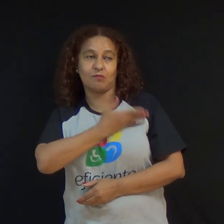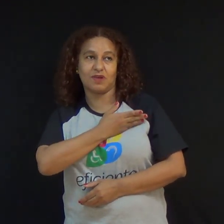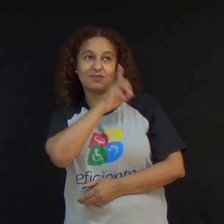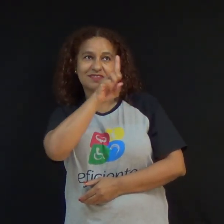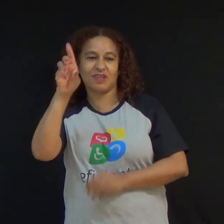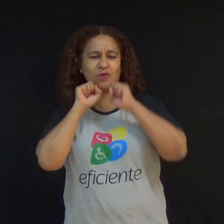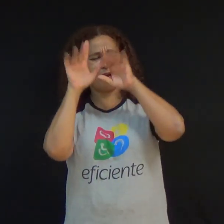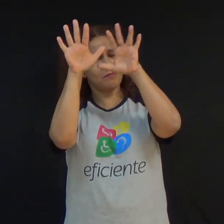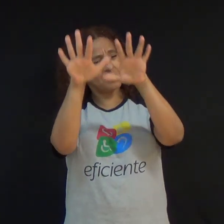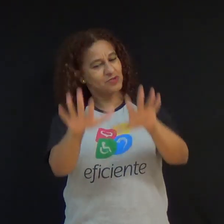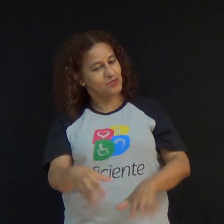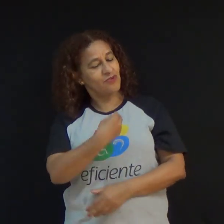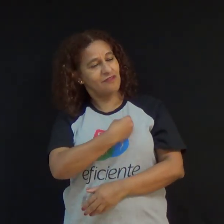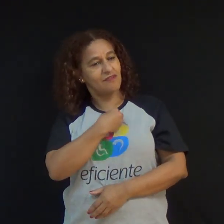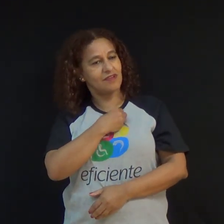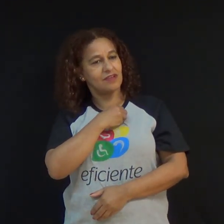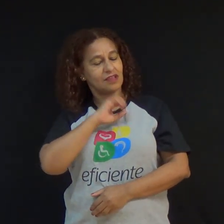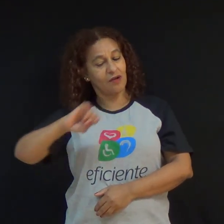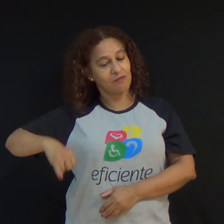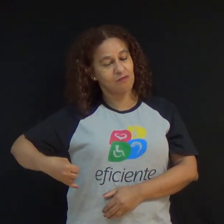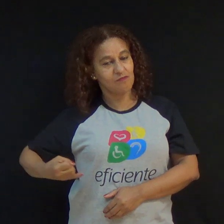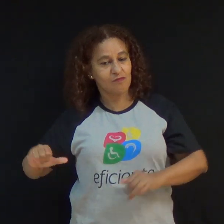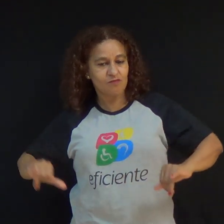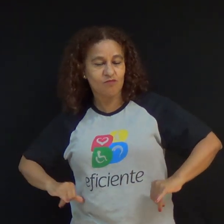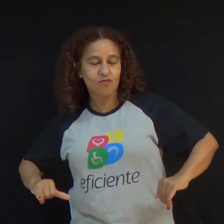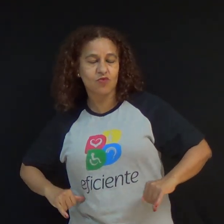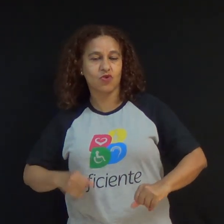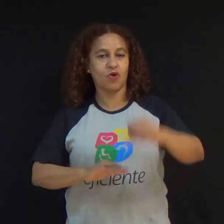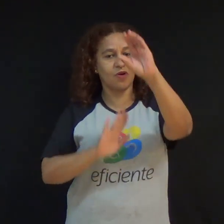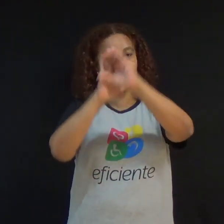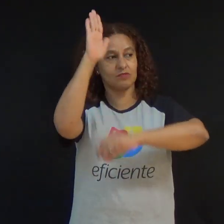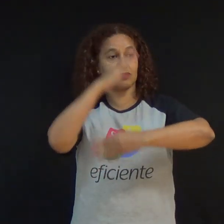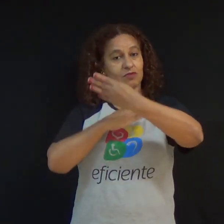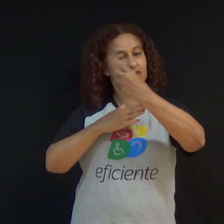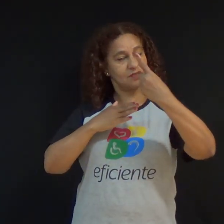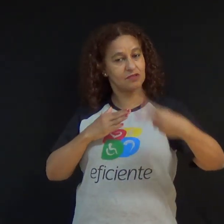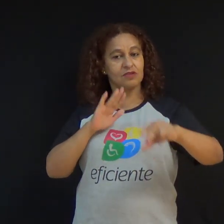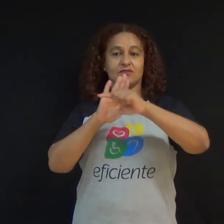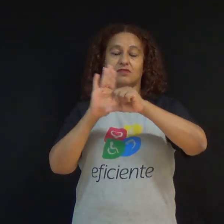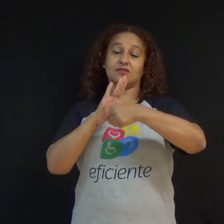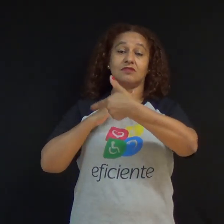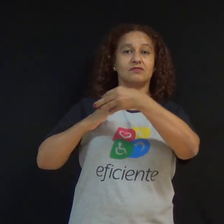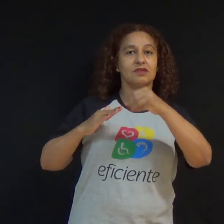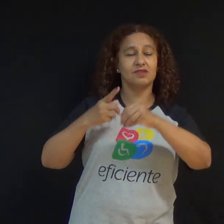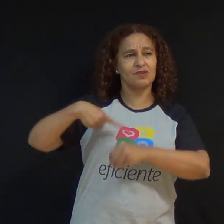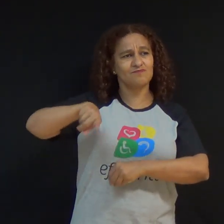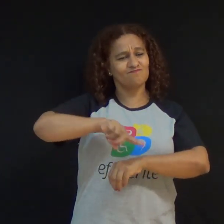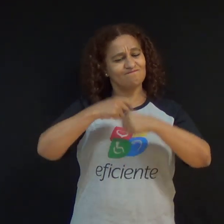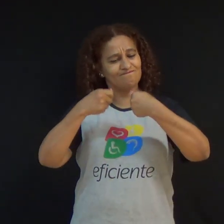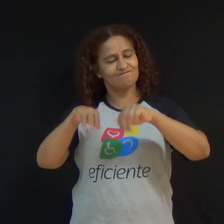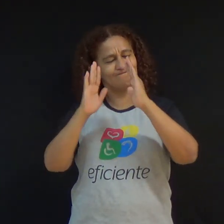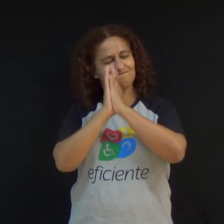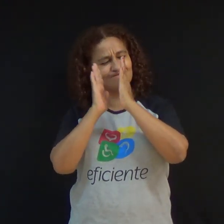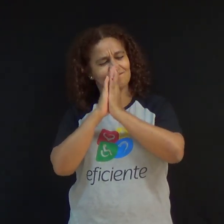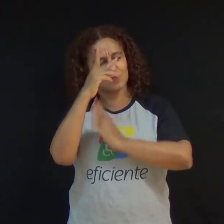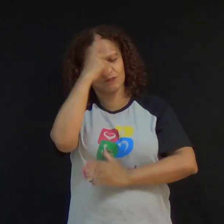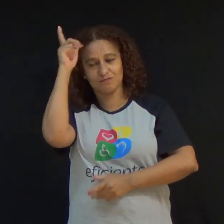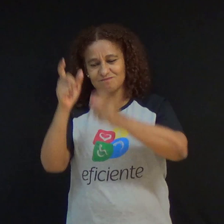Jó 42, 10 Orar por aqueles que nos maltratam, julgam, criticam e humilham é